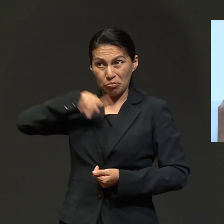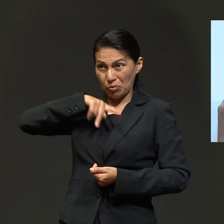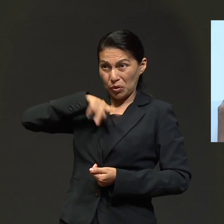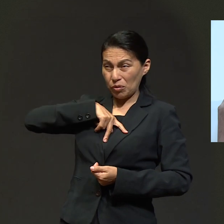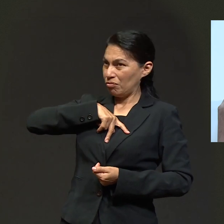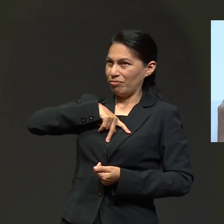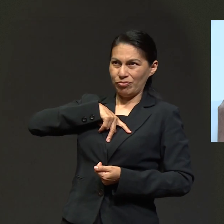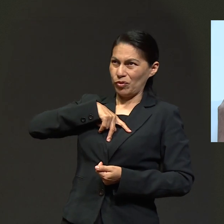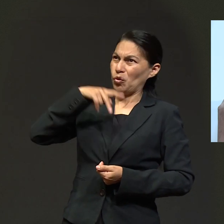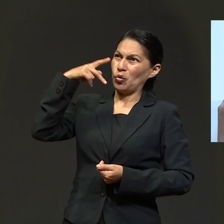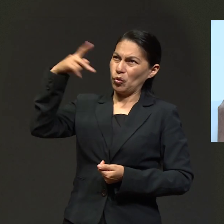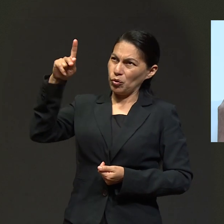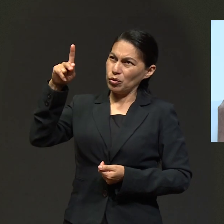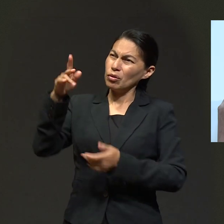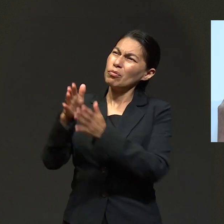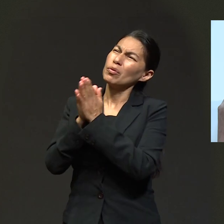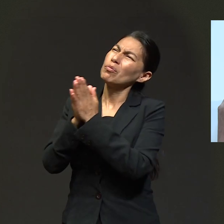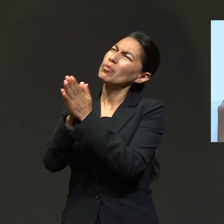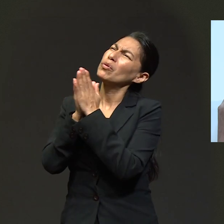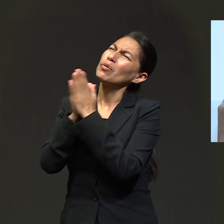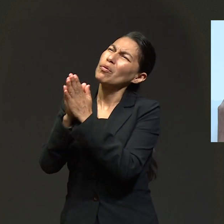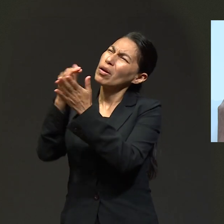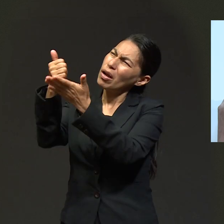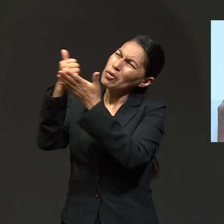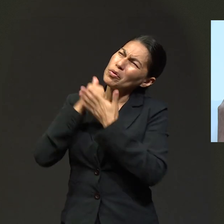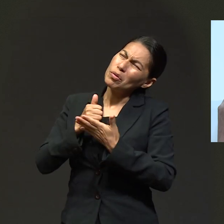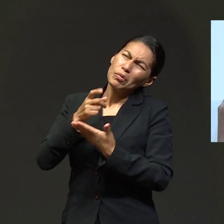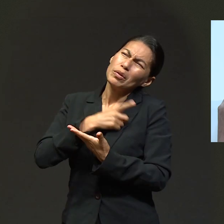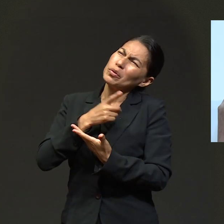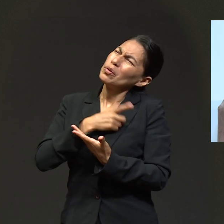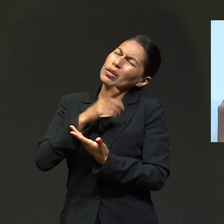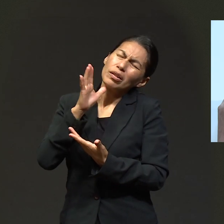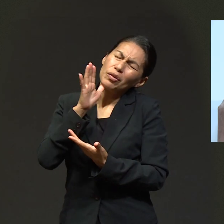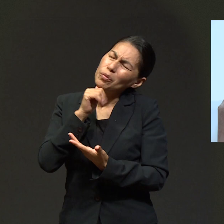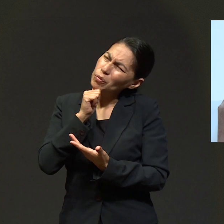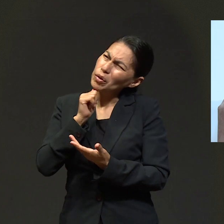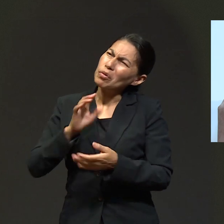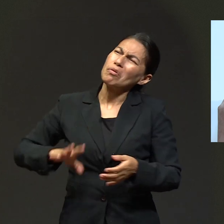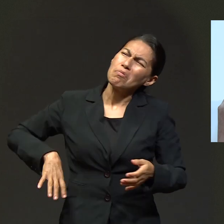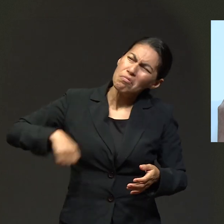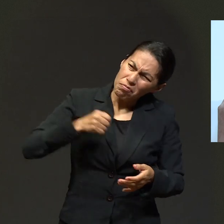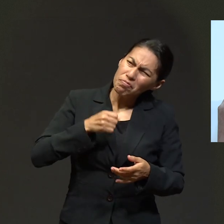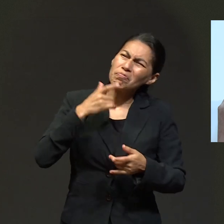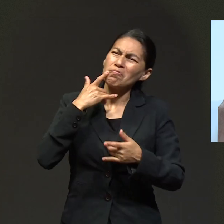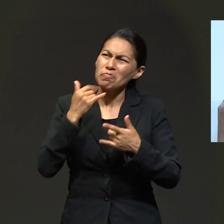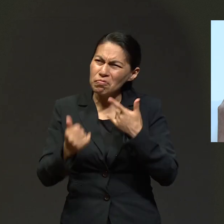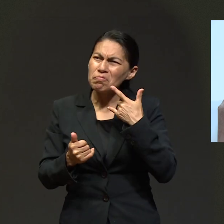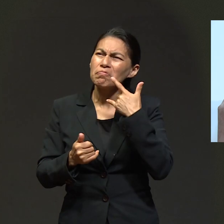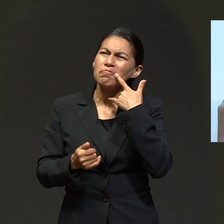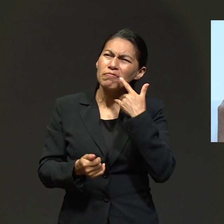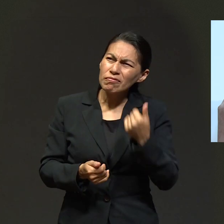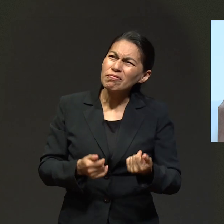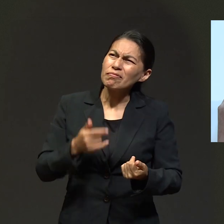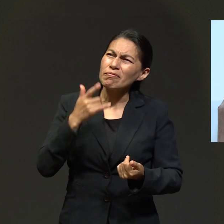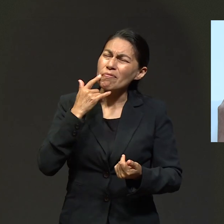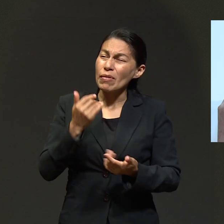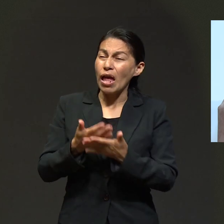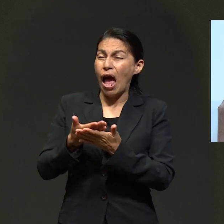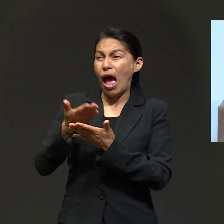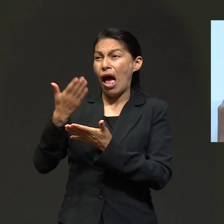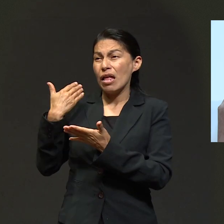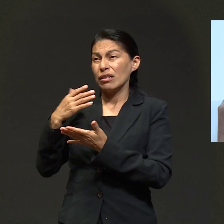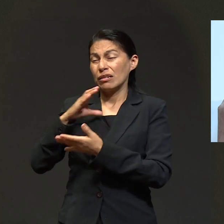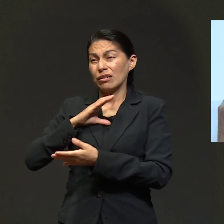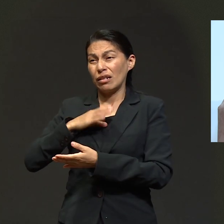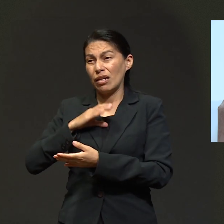son míos, son tuyos. Y yo voy a luchar, solo ayúdame, porque sin ti no voy a poder, sin ti no. Y empecé a luchar, a